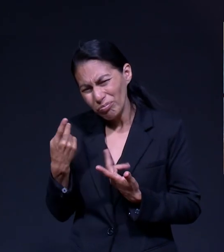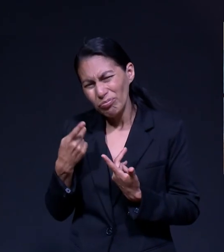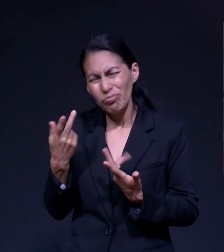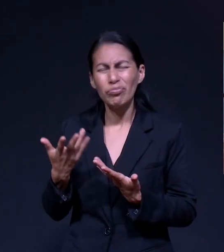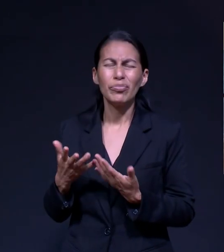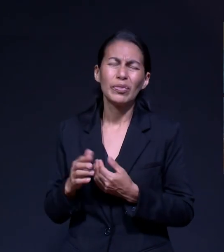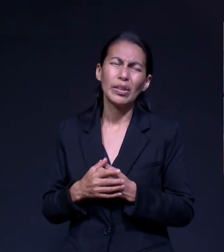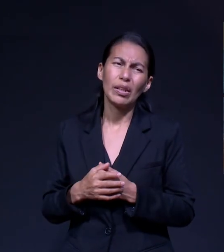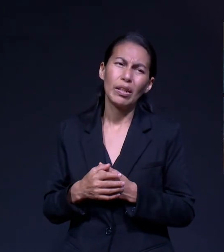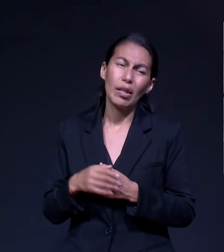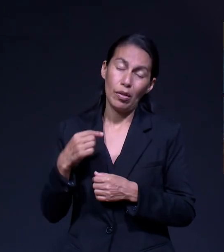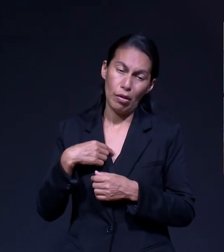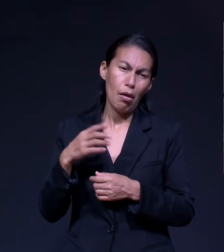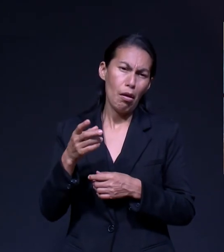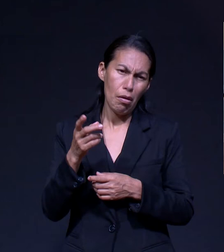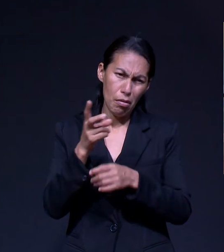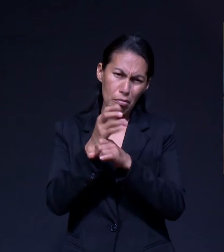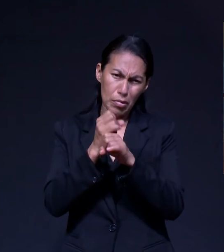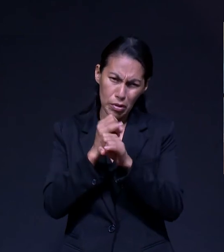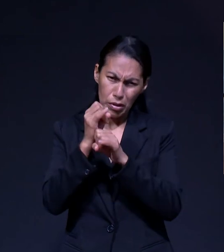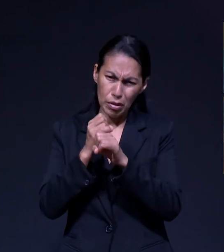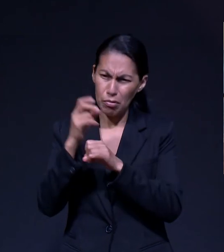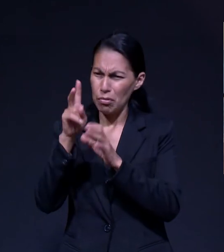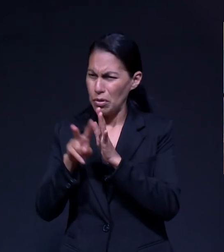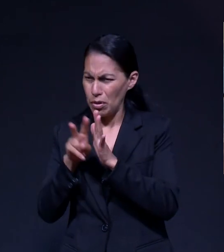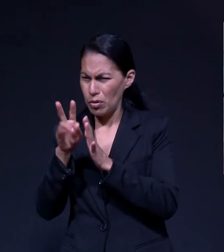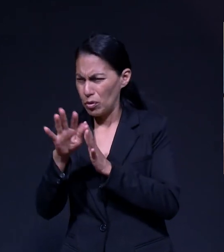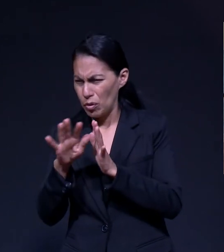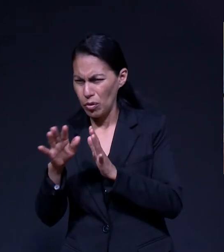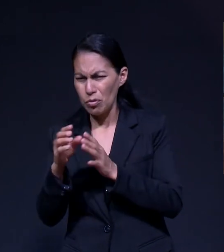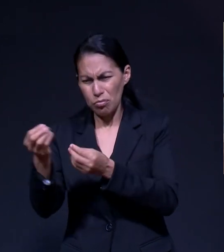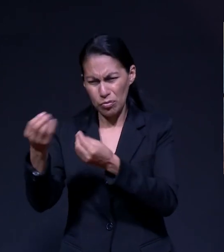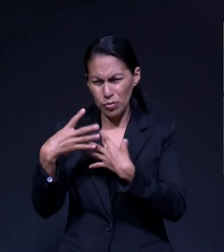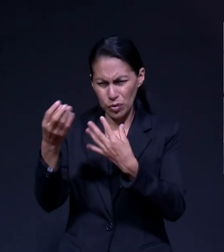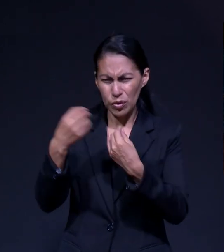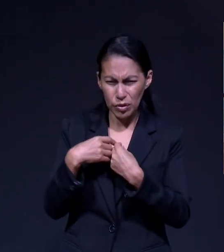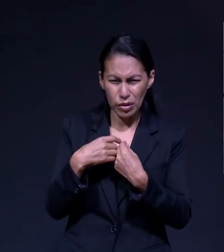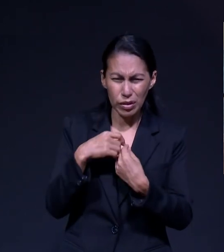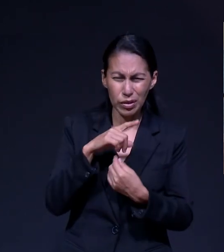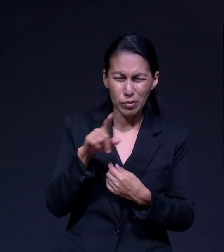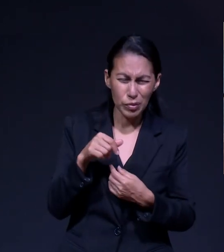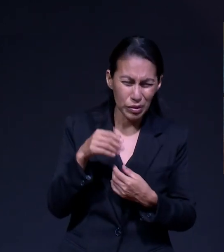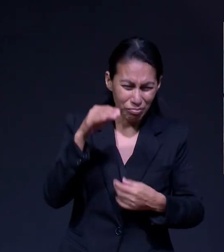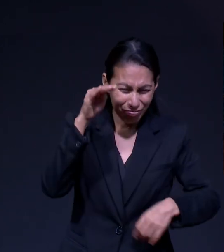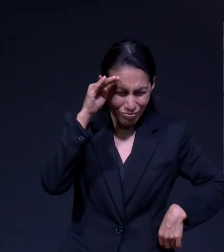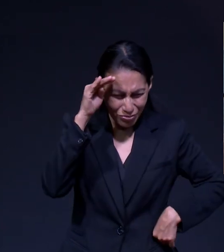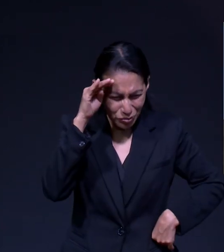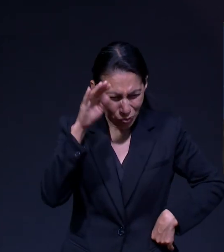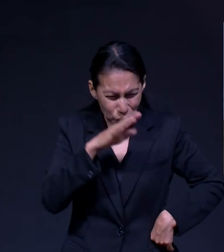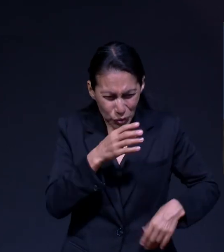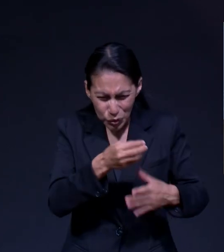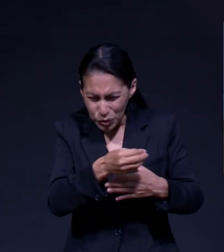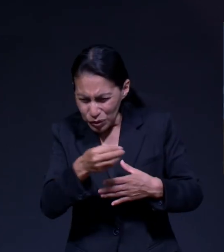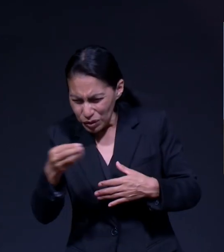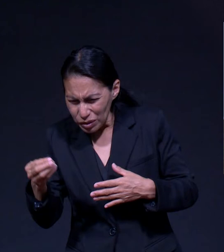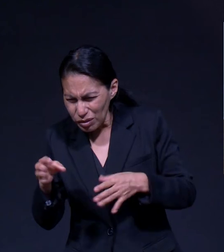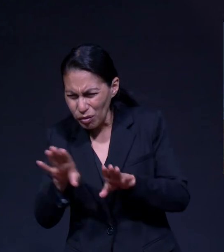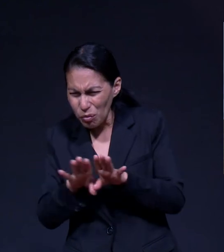Dije Y Ahora Cómo Lo Ordeno Tenía Que Entregar Antes De Salir De Vacaciones En Verano Que En El Sur Es